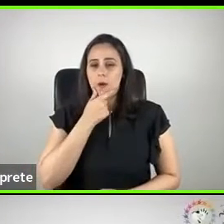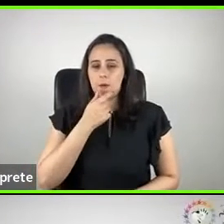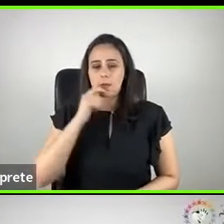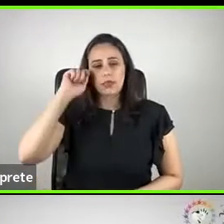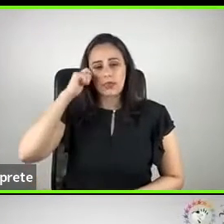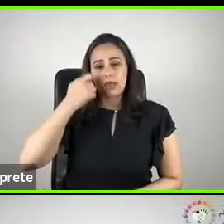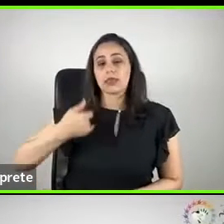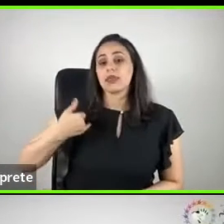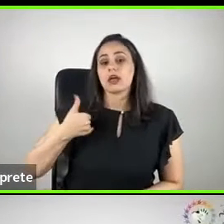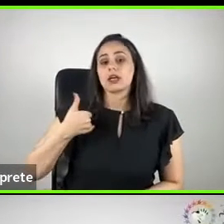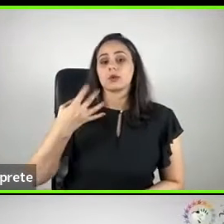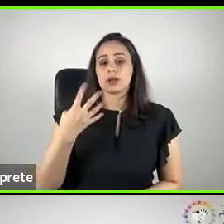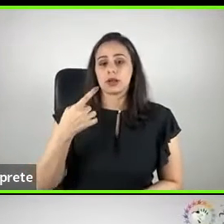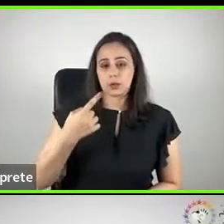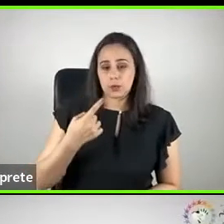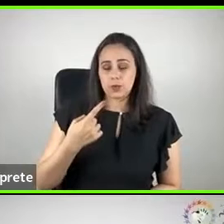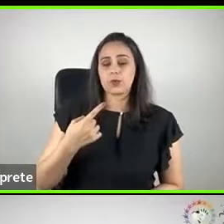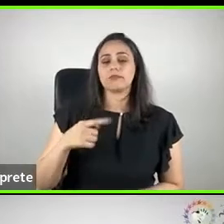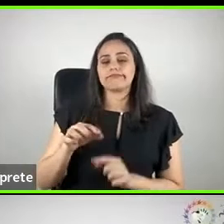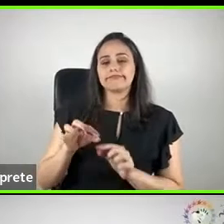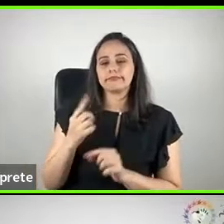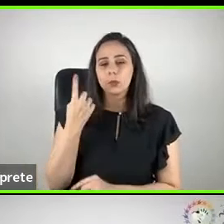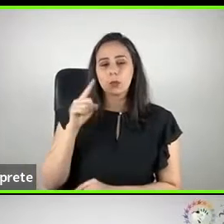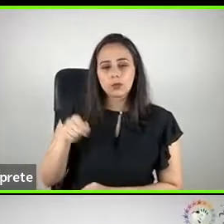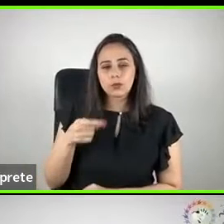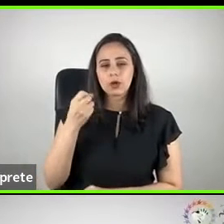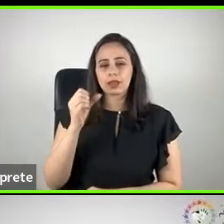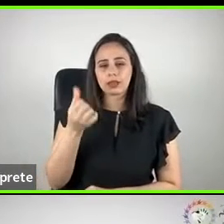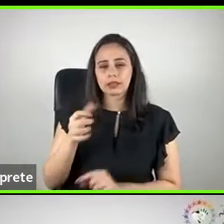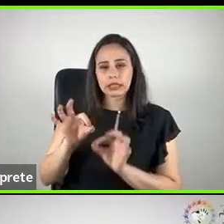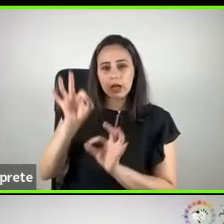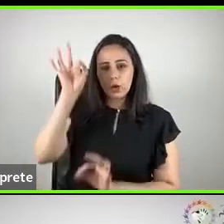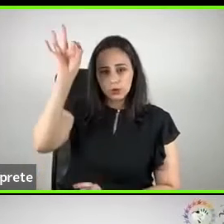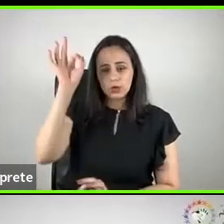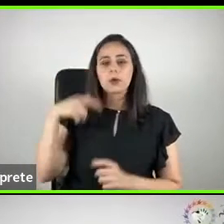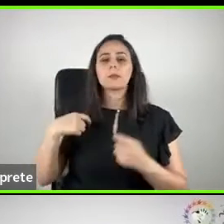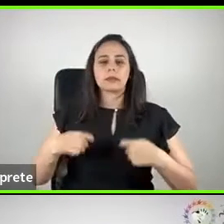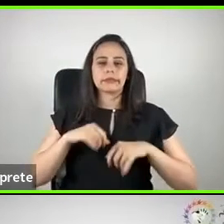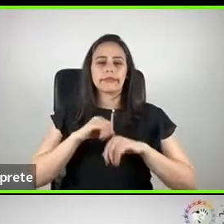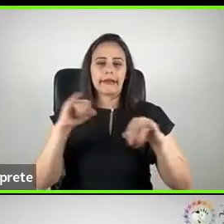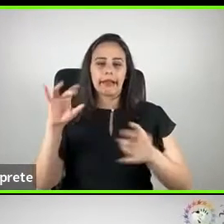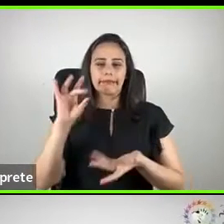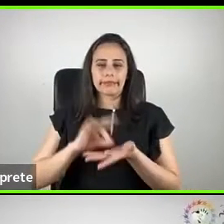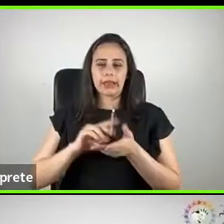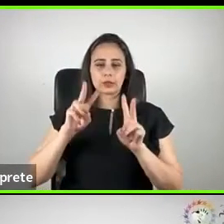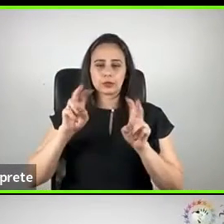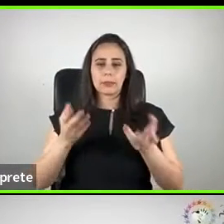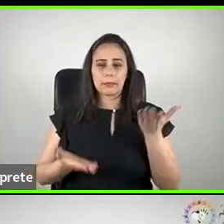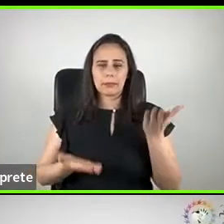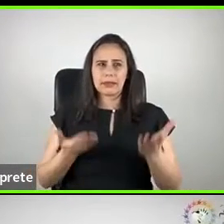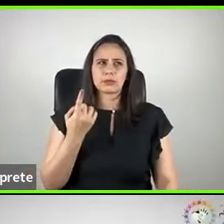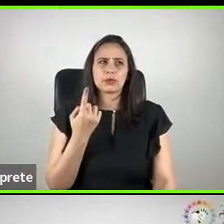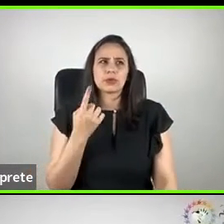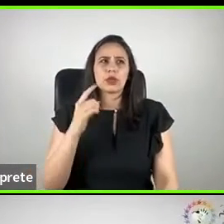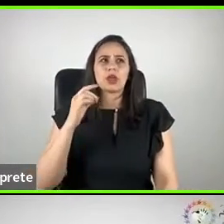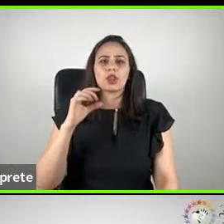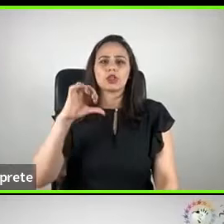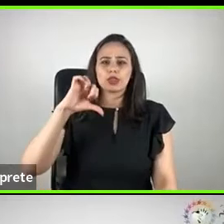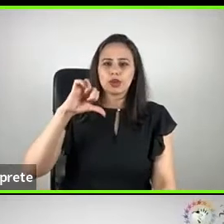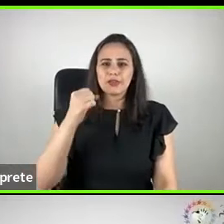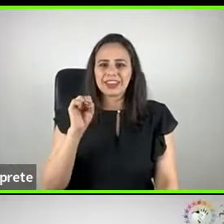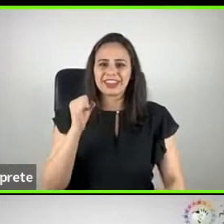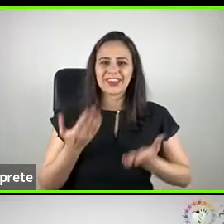anos, 1,86m de altura, vou ter que falar a verdade sobre o peso, então eu tô com 98